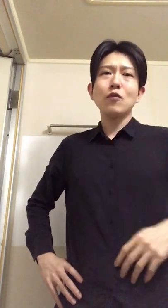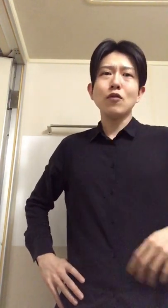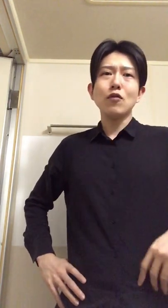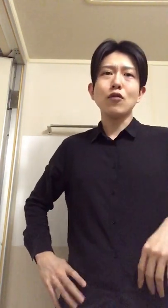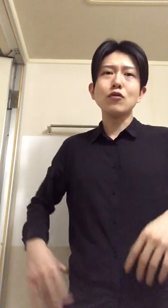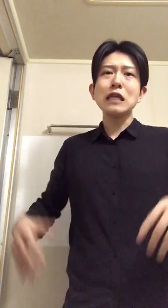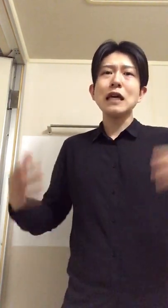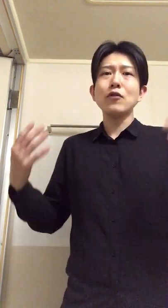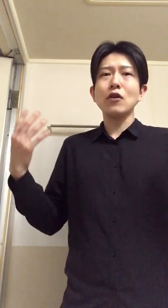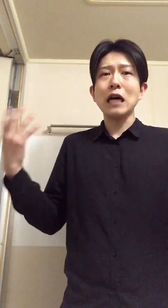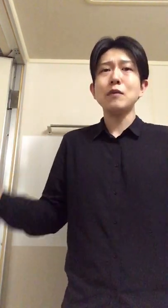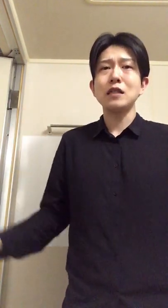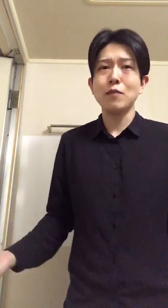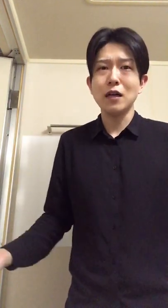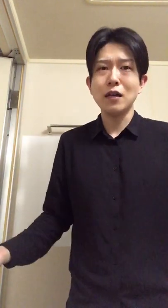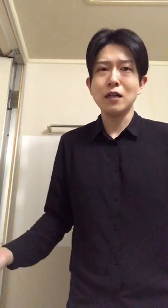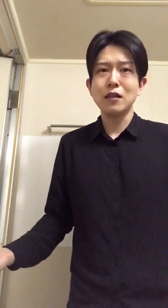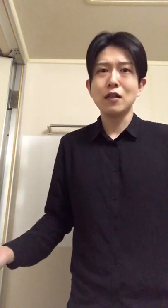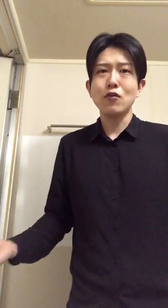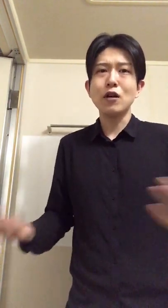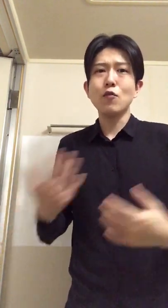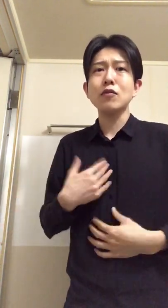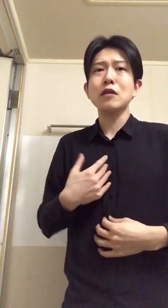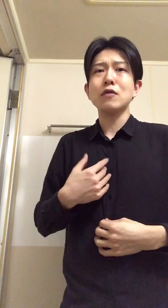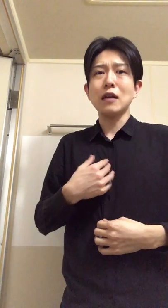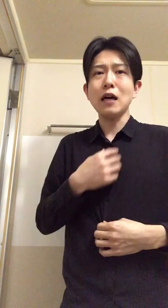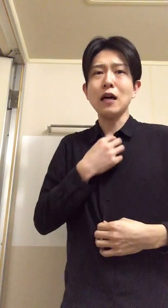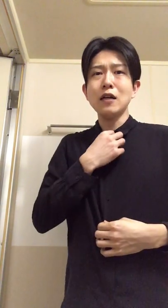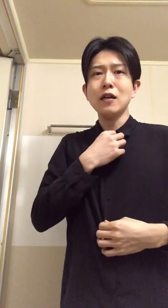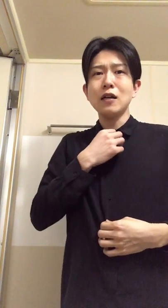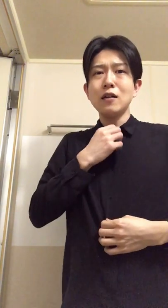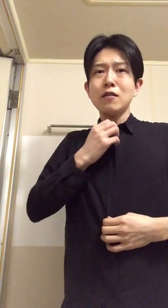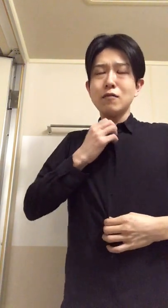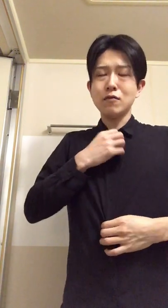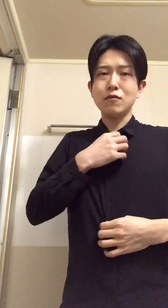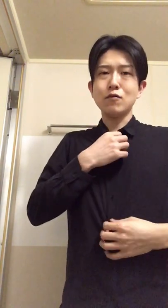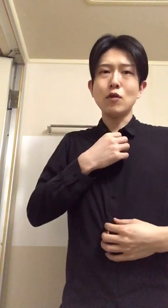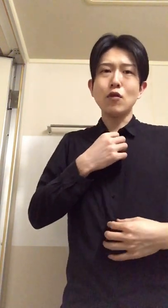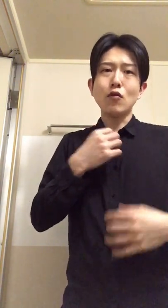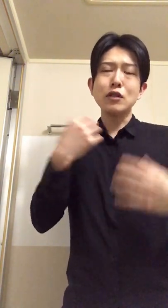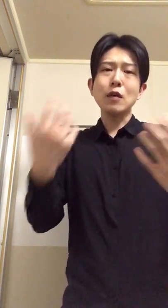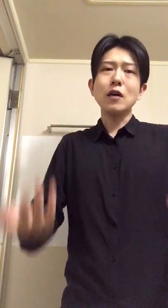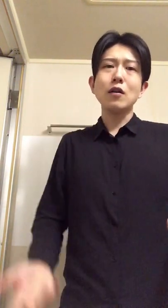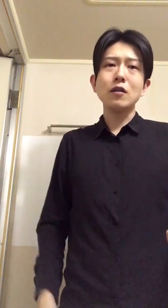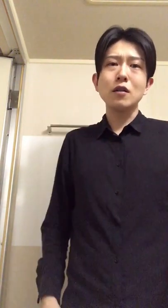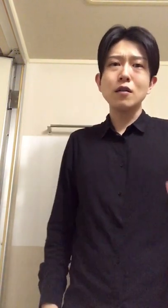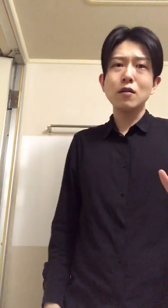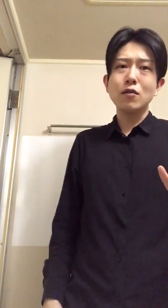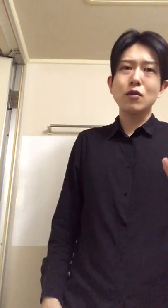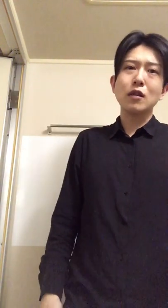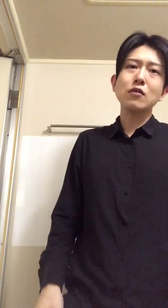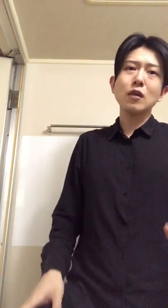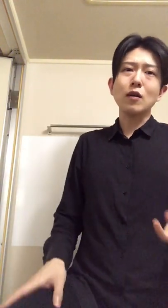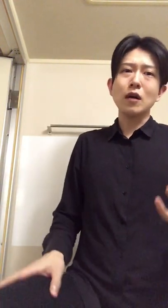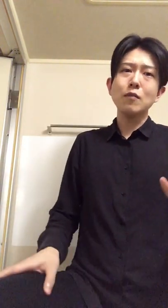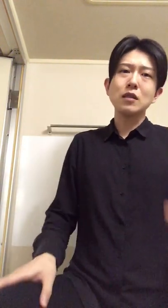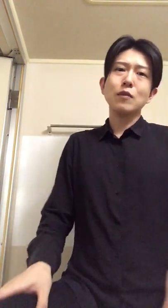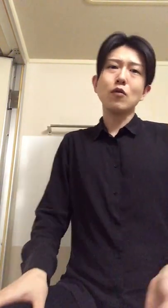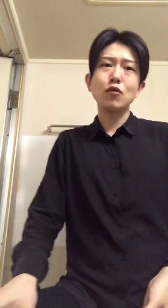この世界の神様って俺は思ってるから俺様てる様神様後